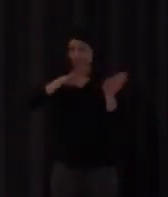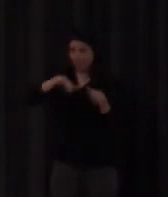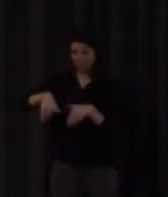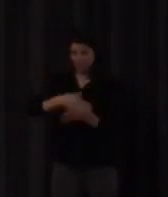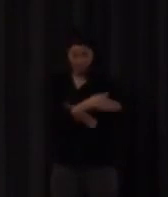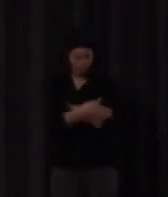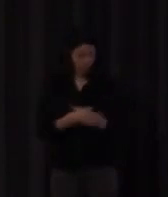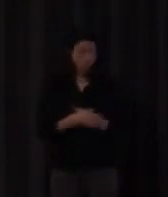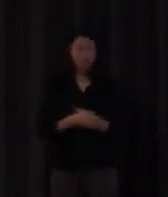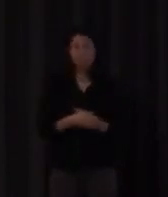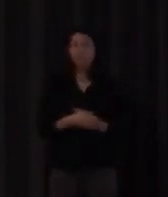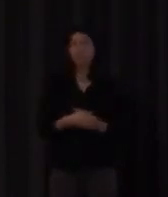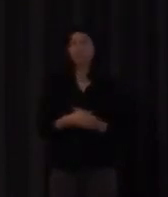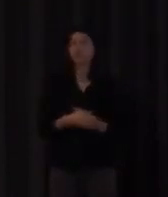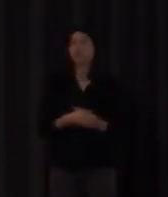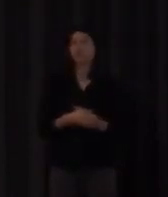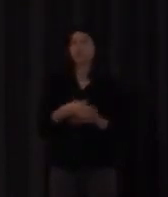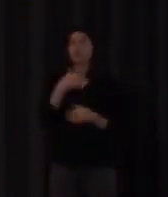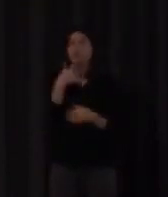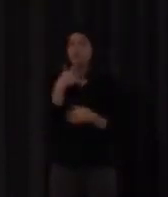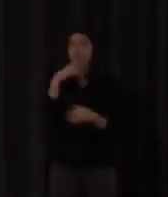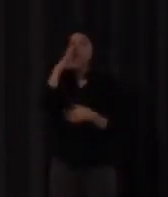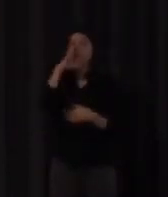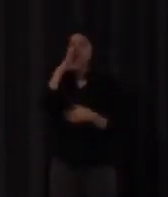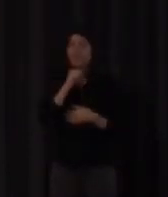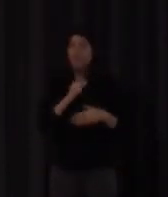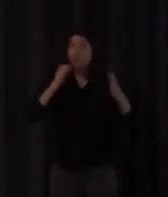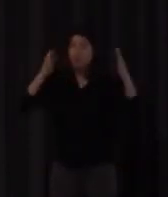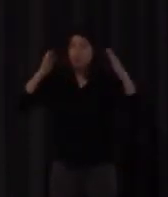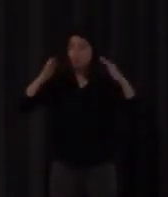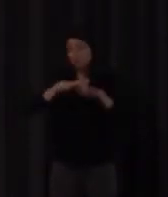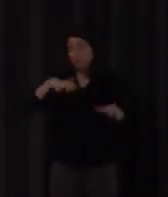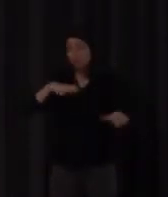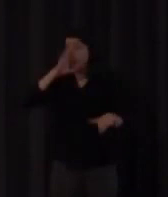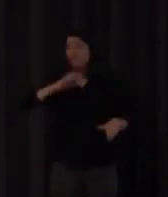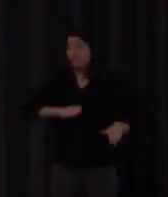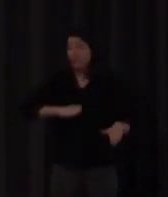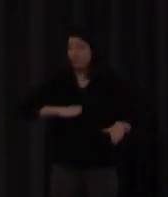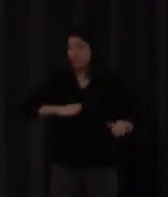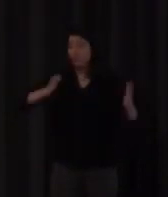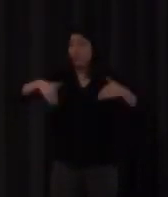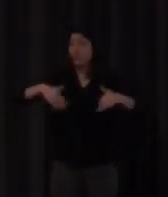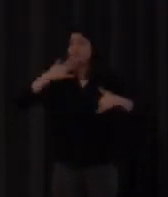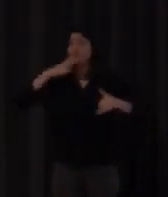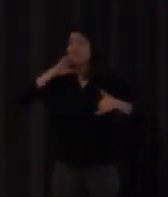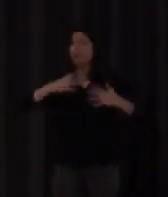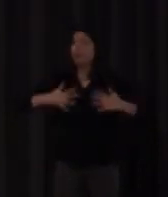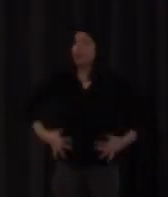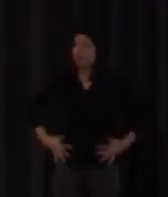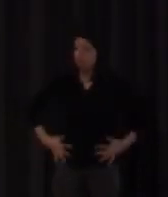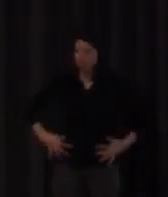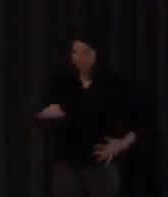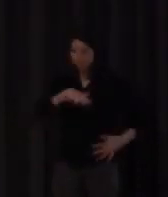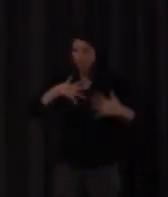cantidad de acierto de no cometer errores en los lugares corporales fue del 95% los lugares